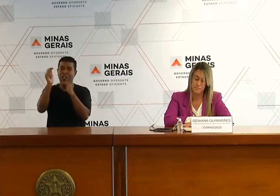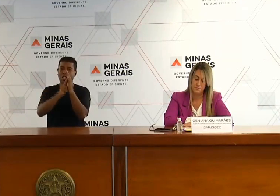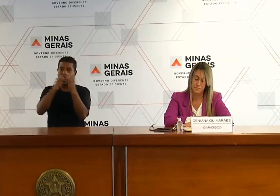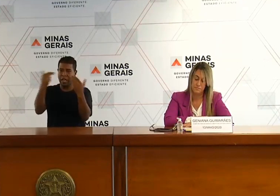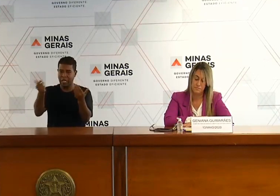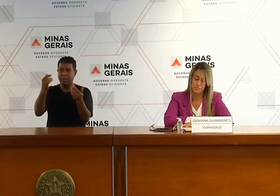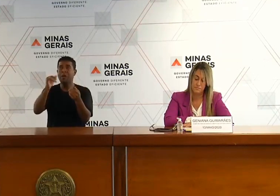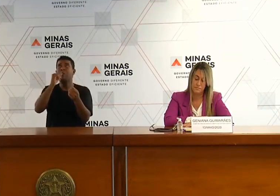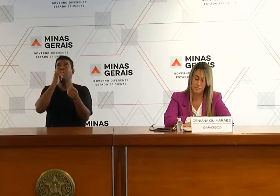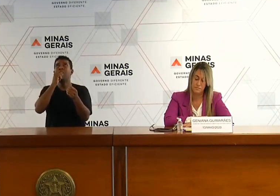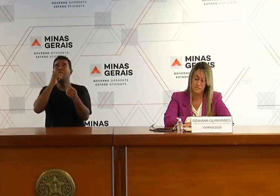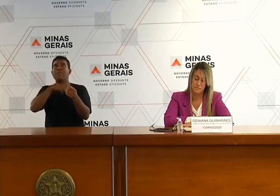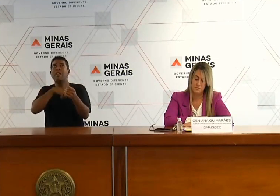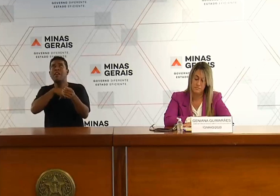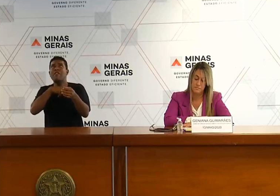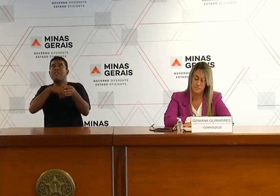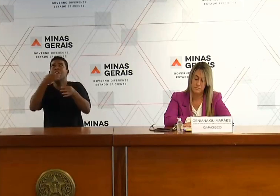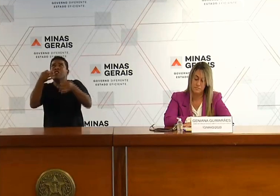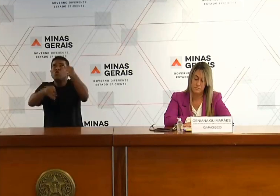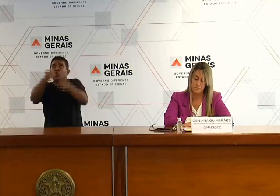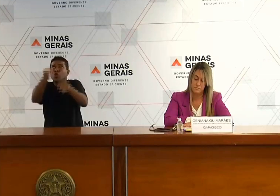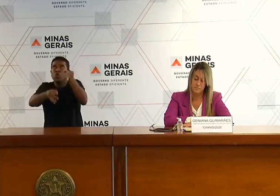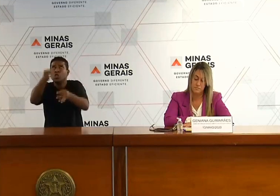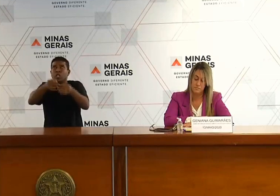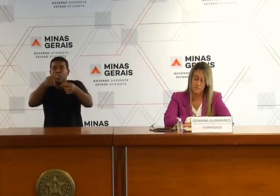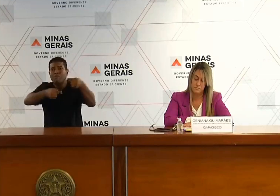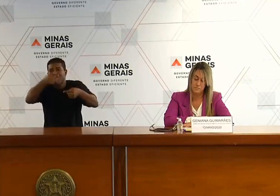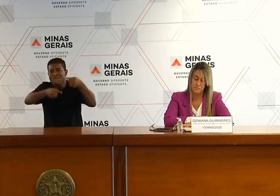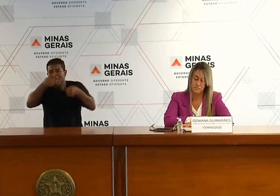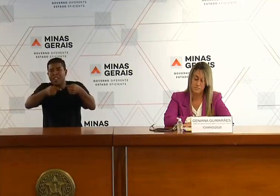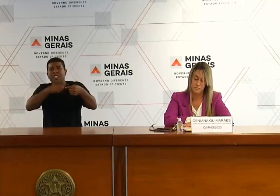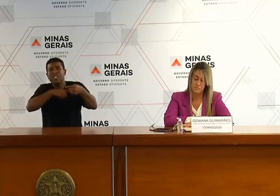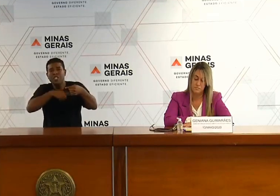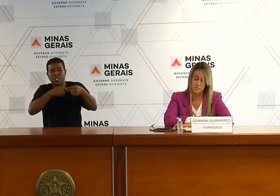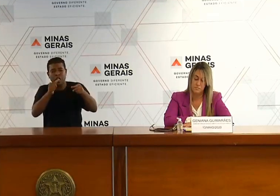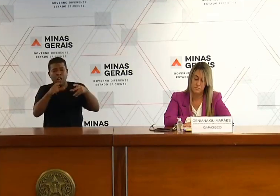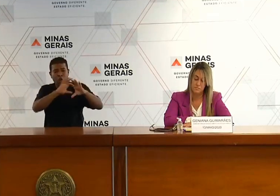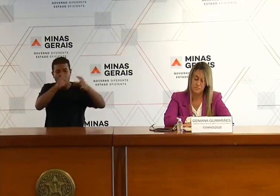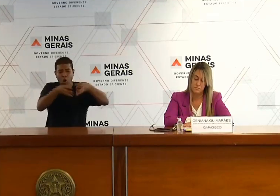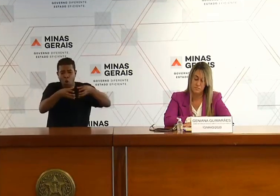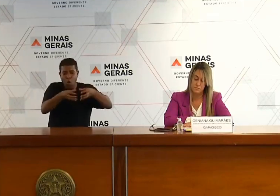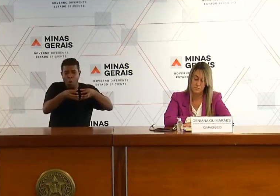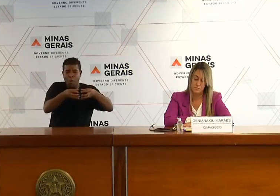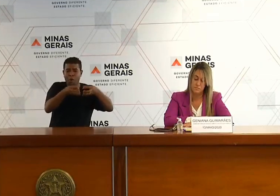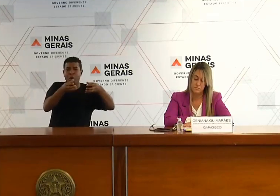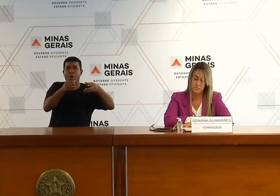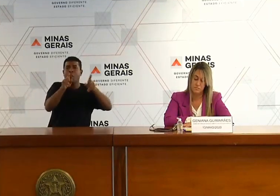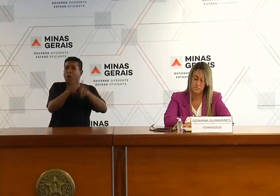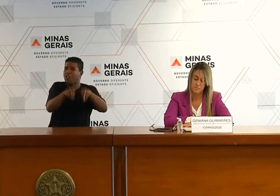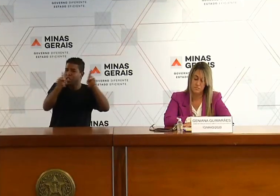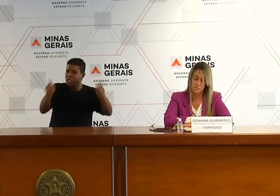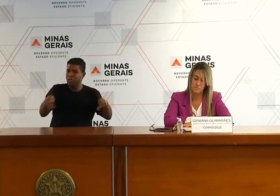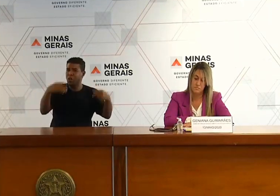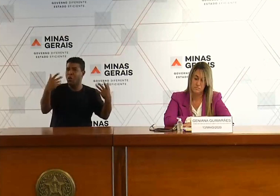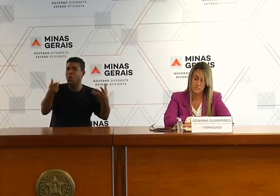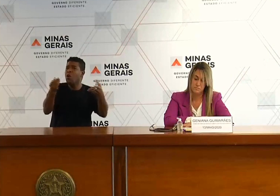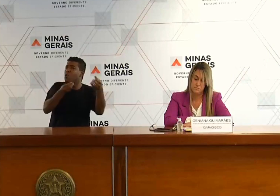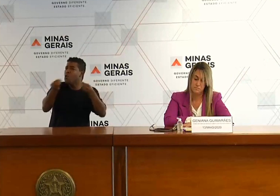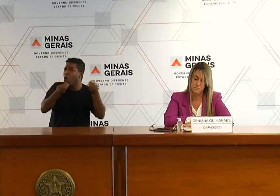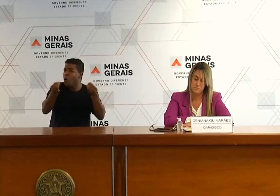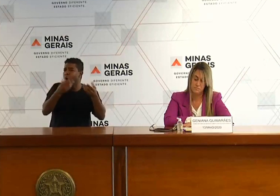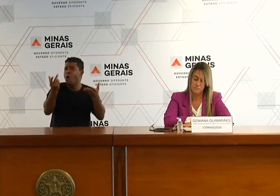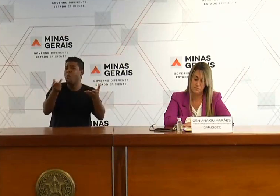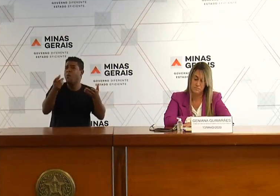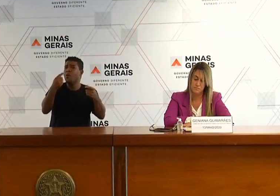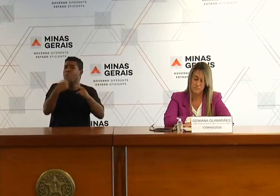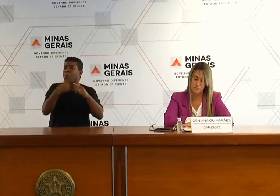em relação ao retorno ao trabalho dos educadores? Eles terão que ir às escolas? Houve preparação